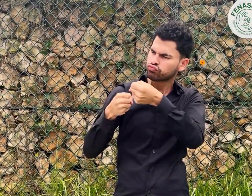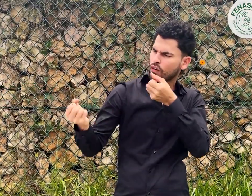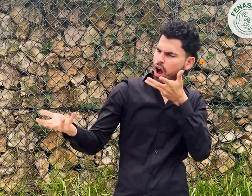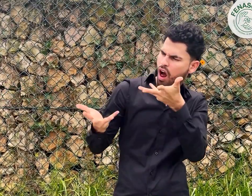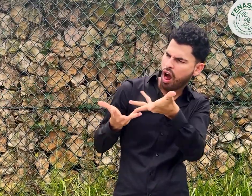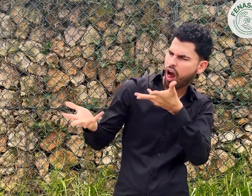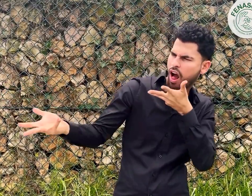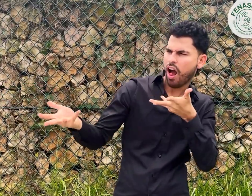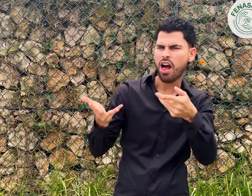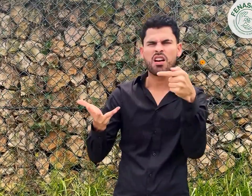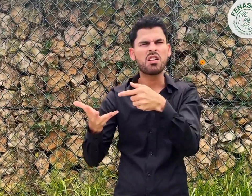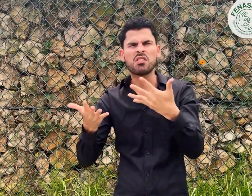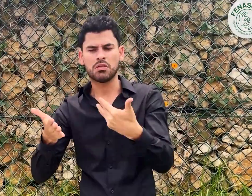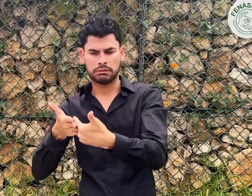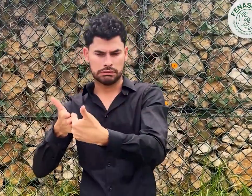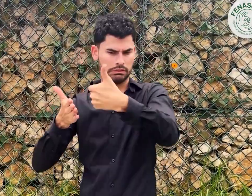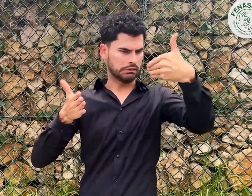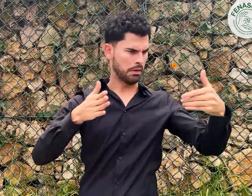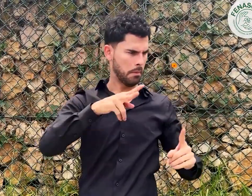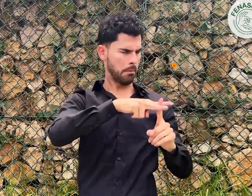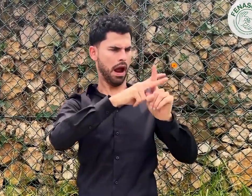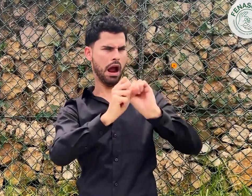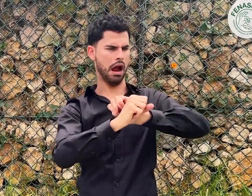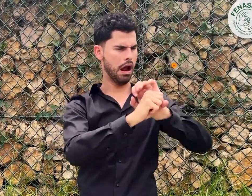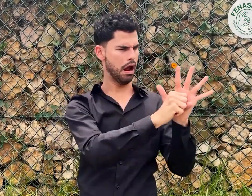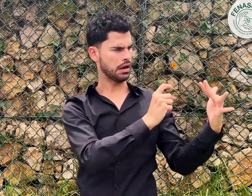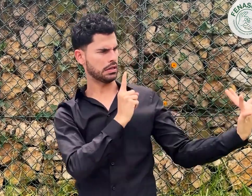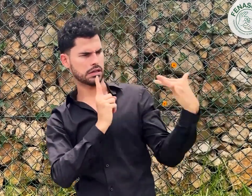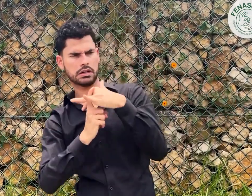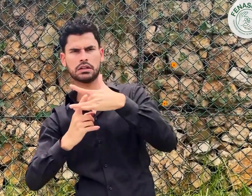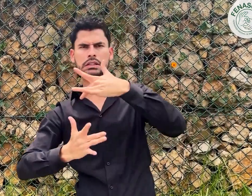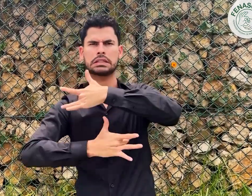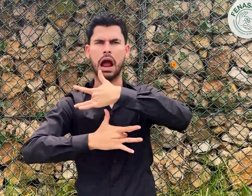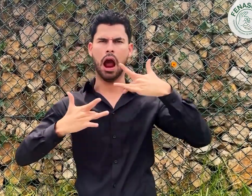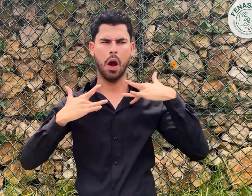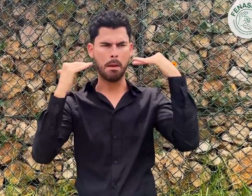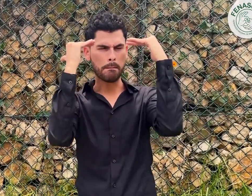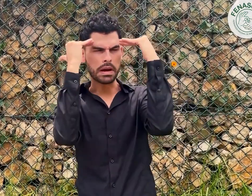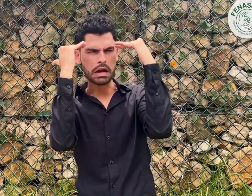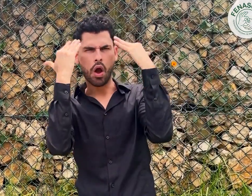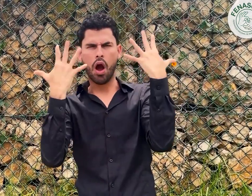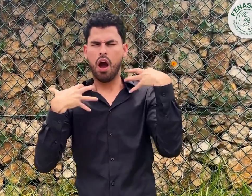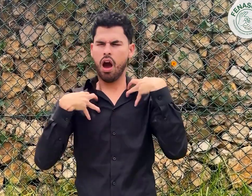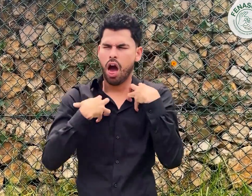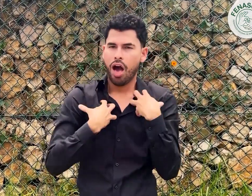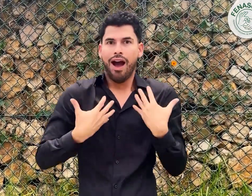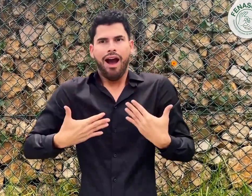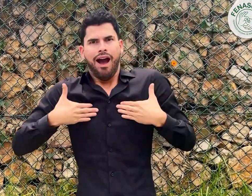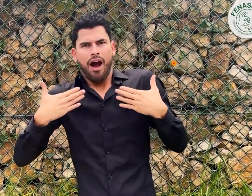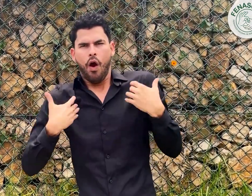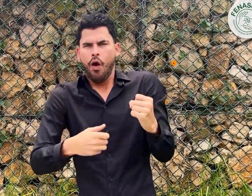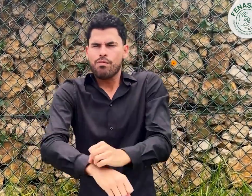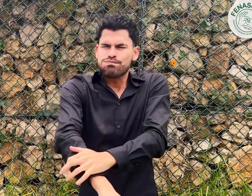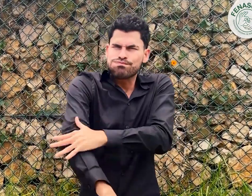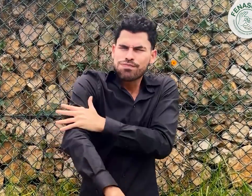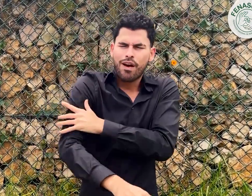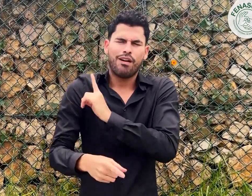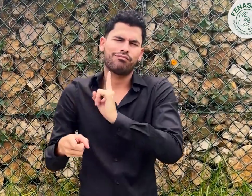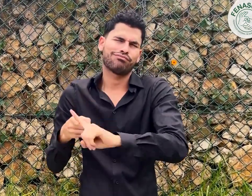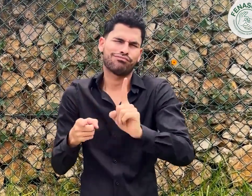con el director se hablará sobre la salud mental y emocional en tiempos de pandemia y cómo ha afectado